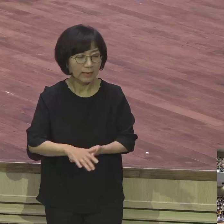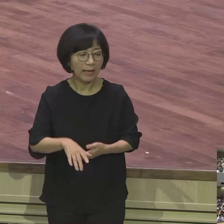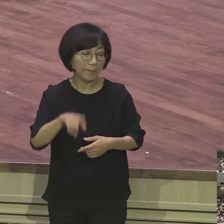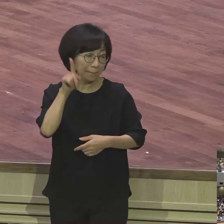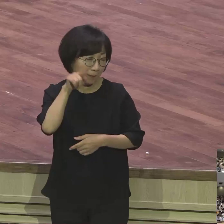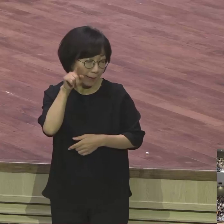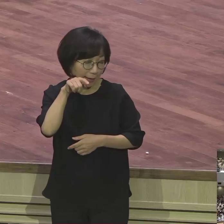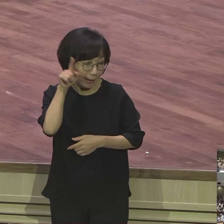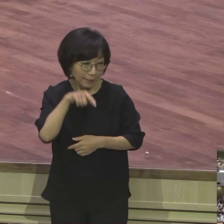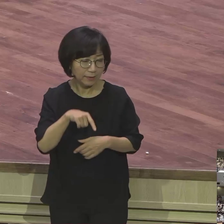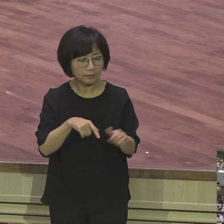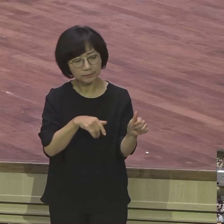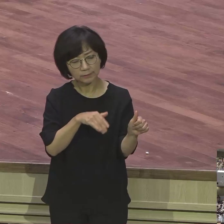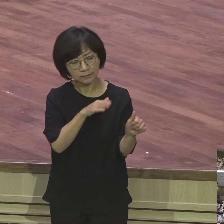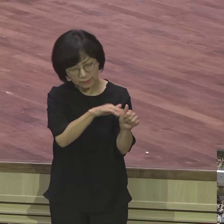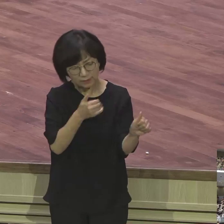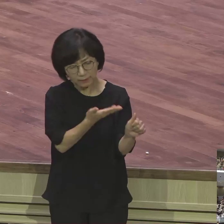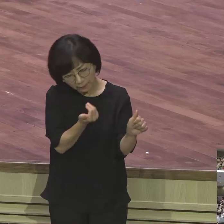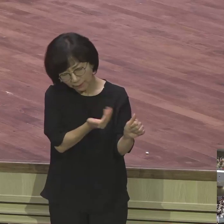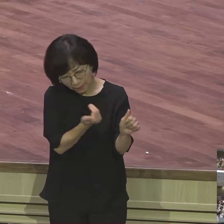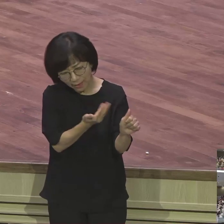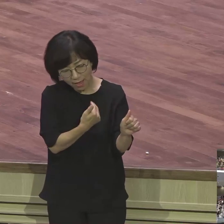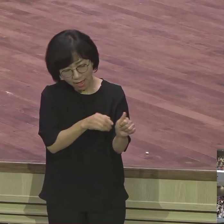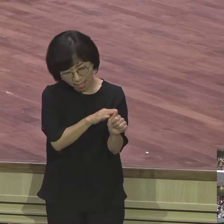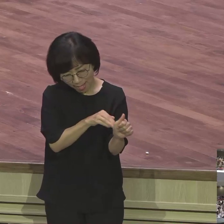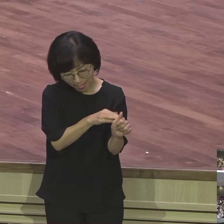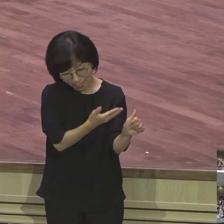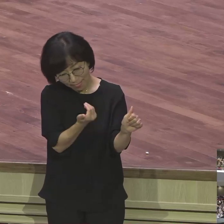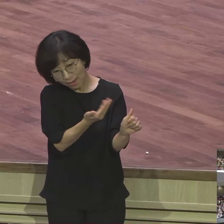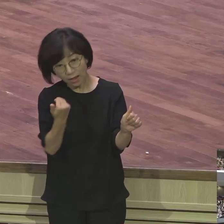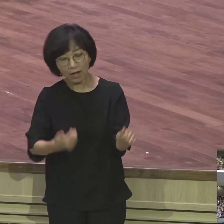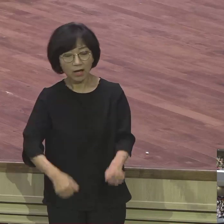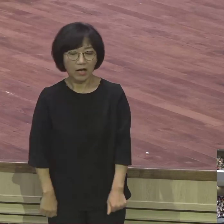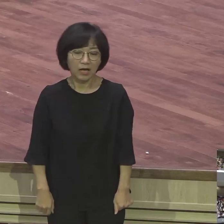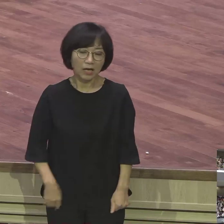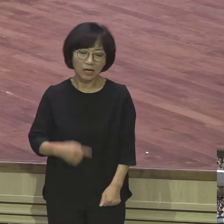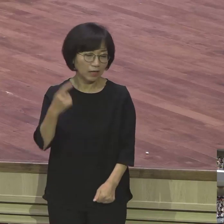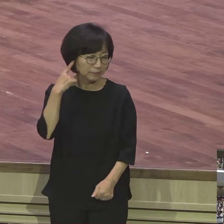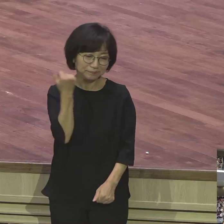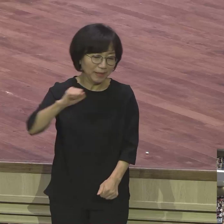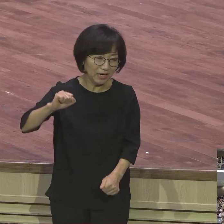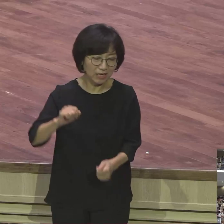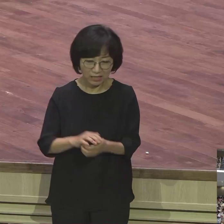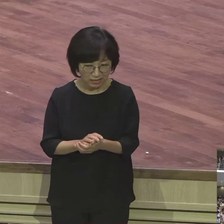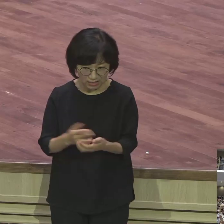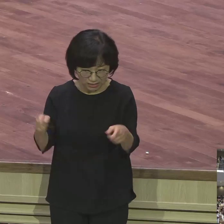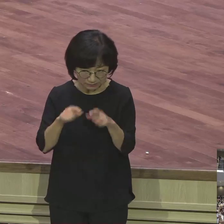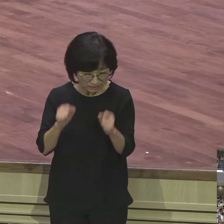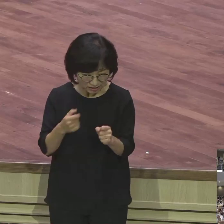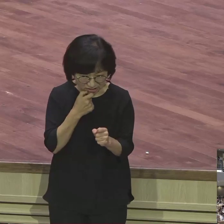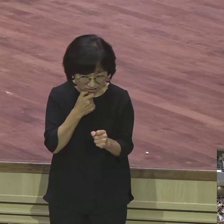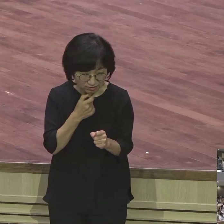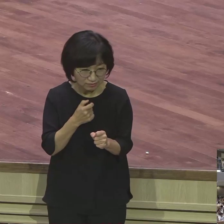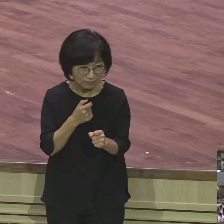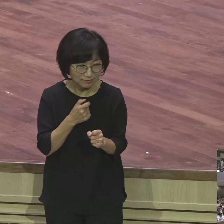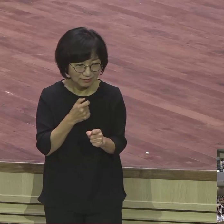요셉이 듣지도 아니하여 동침하지도 아니할 뿐더러 함께 있지도 아니하니라 요셉은